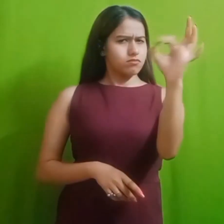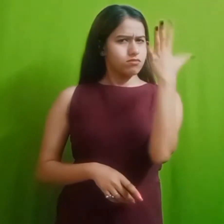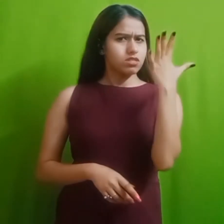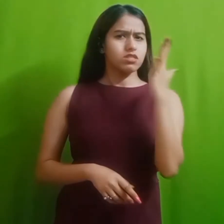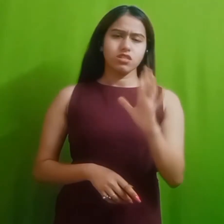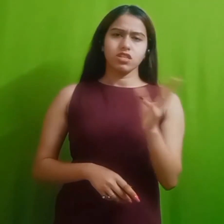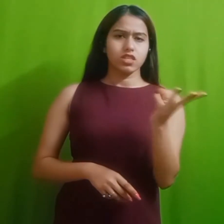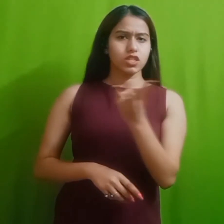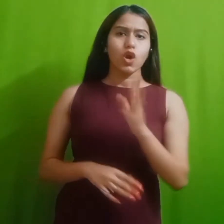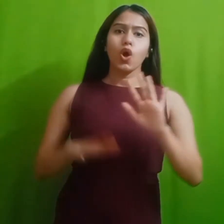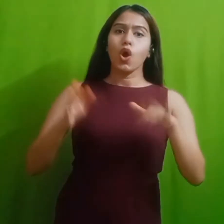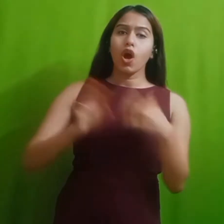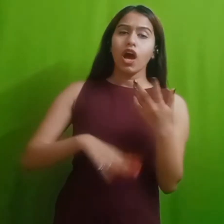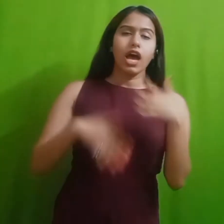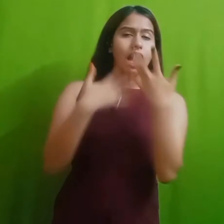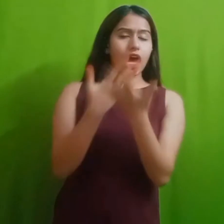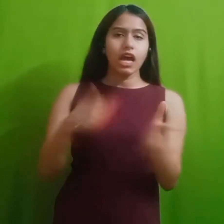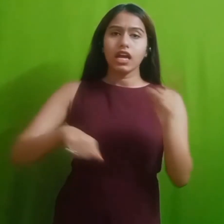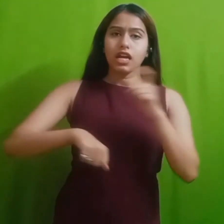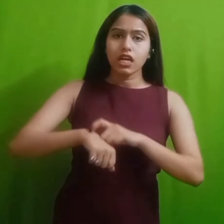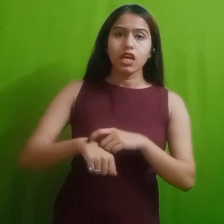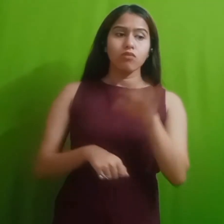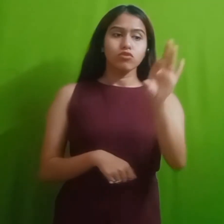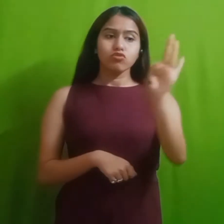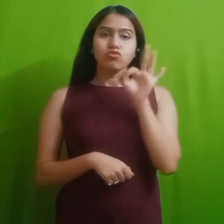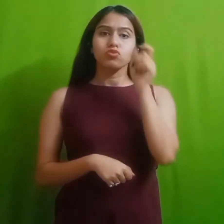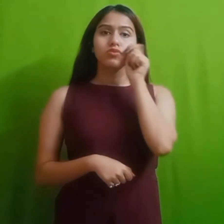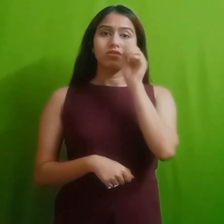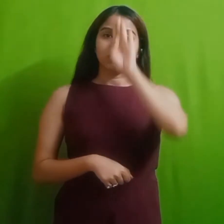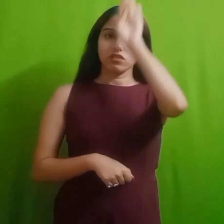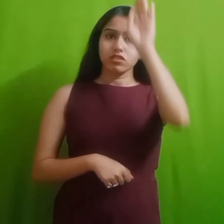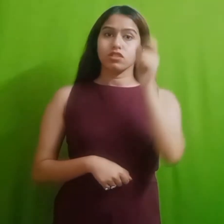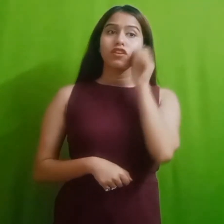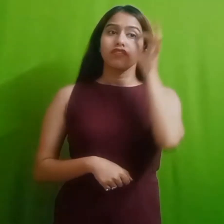वो सही फैसला ले सके राजा ऐसा चाहते थे और इसके लिए राजा साब ने सूचा कि